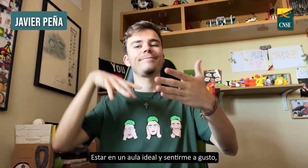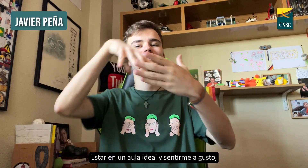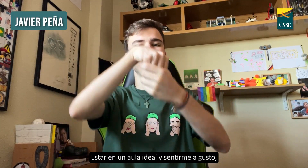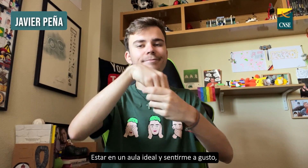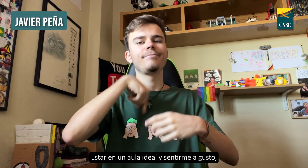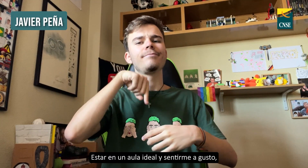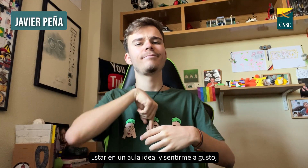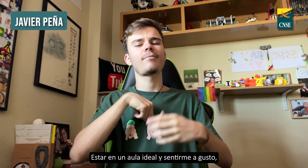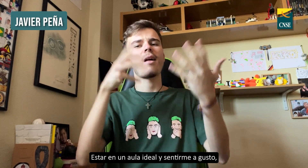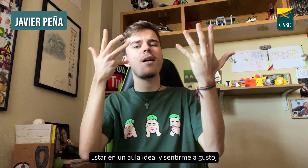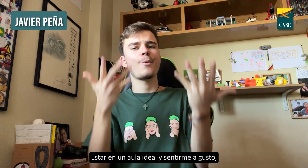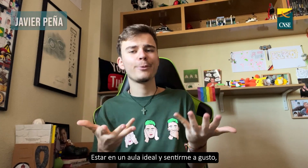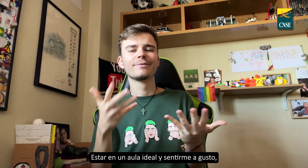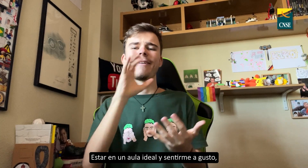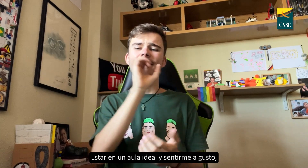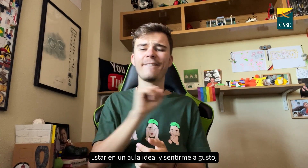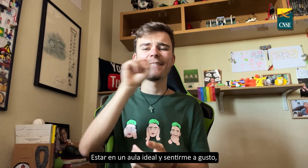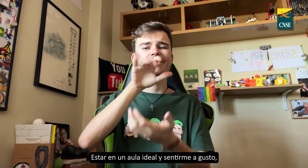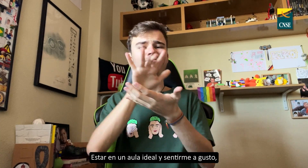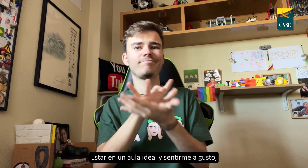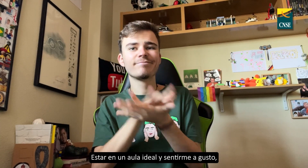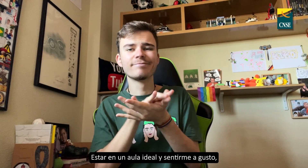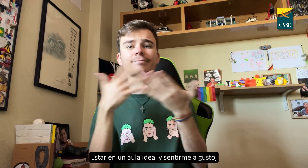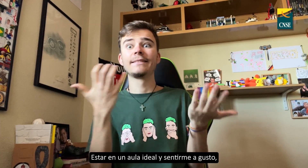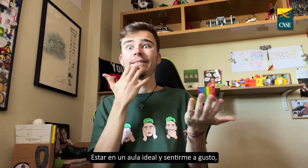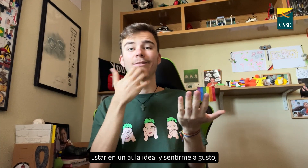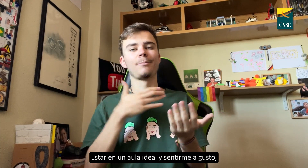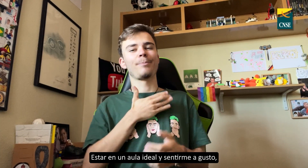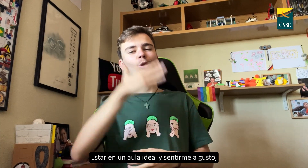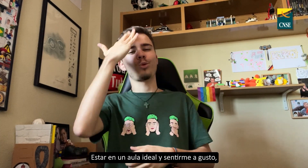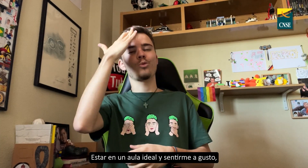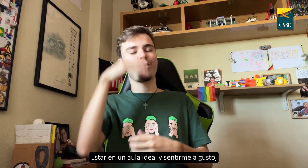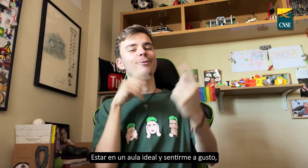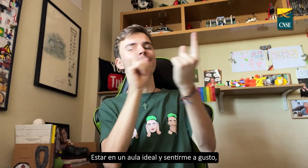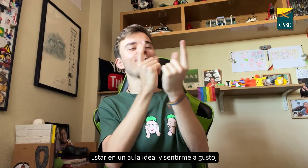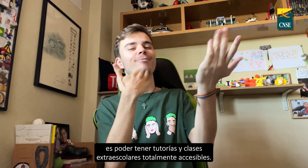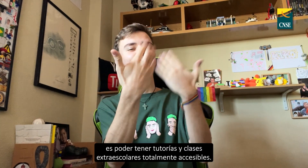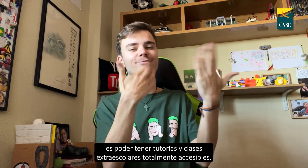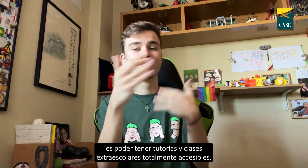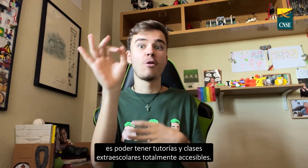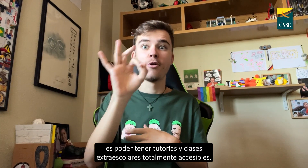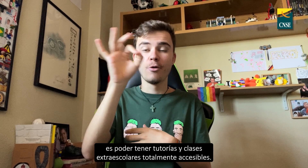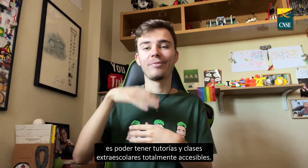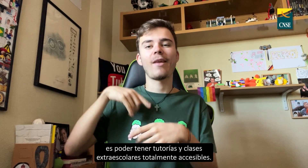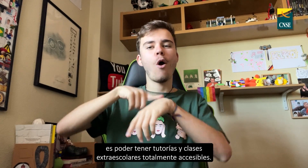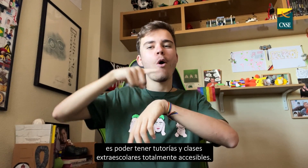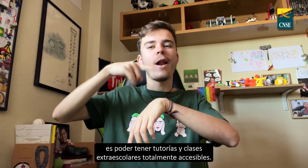Estar en un aula ideal y sentirme a gusto es poder tener tutorías y clases